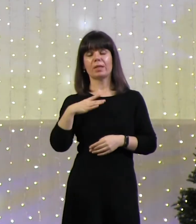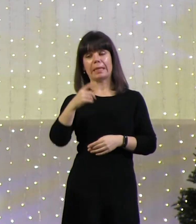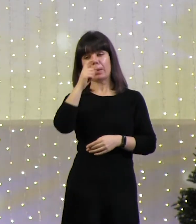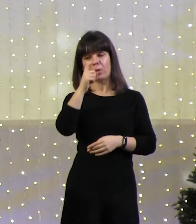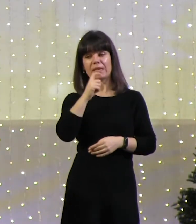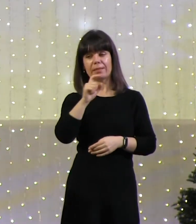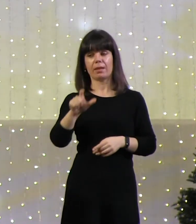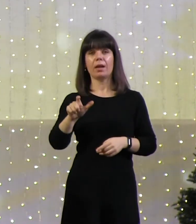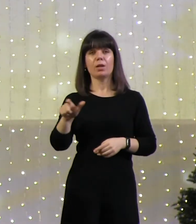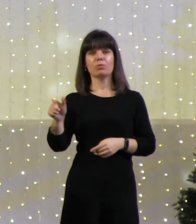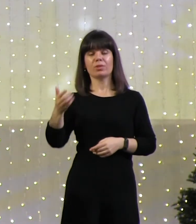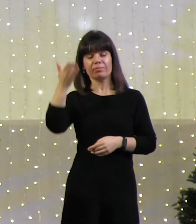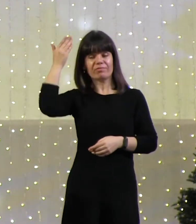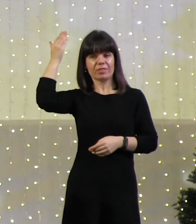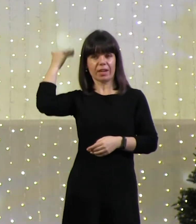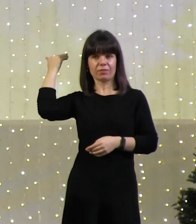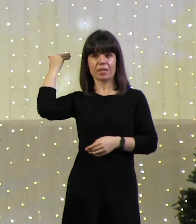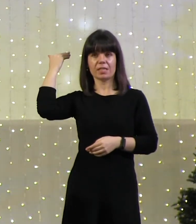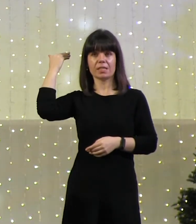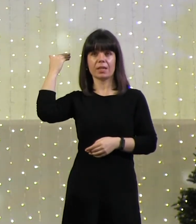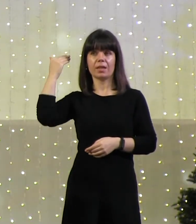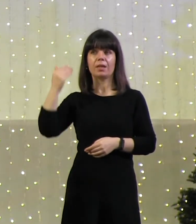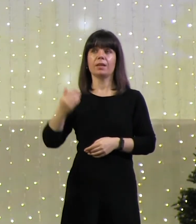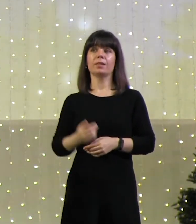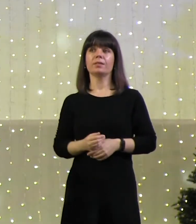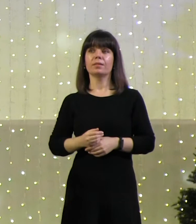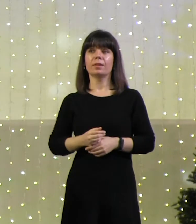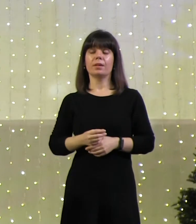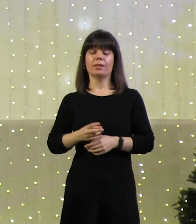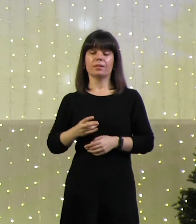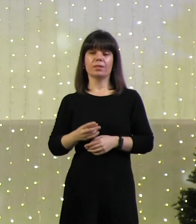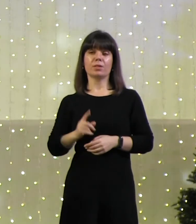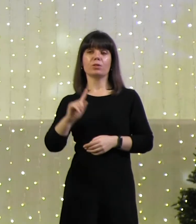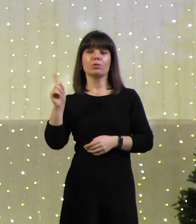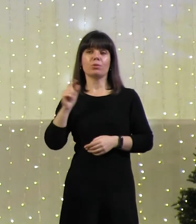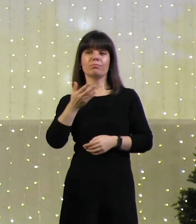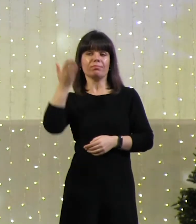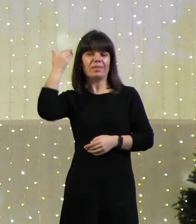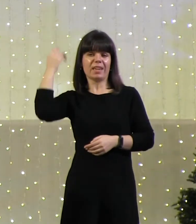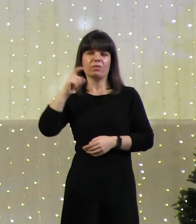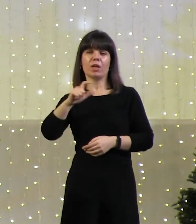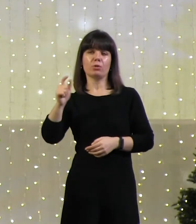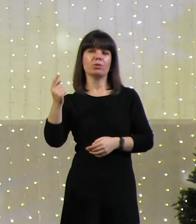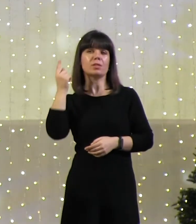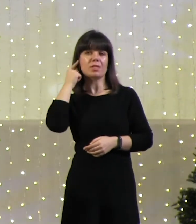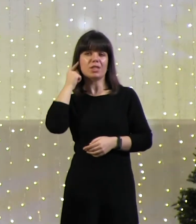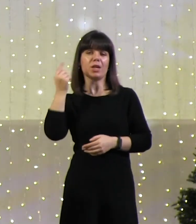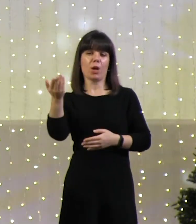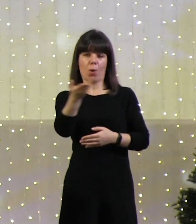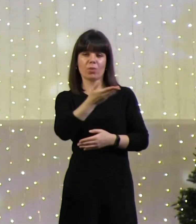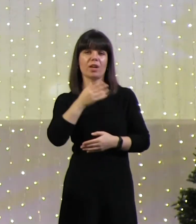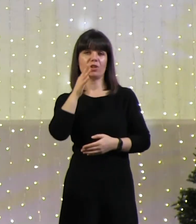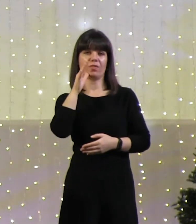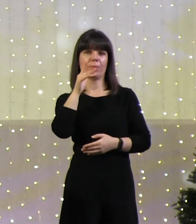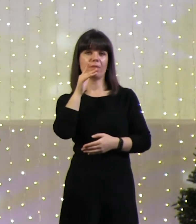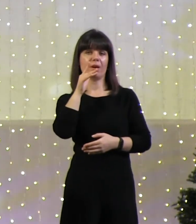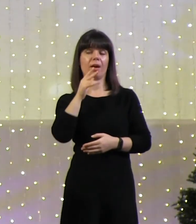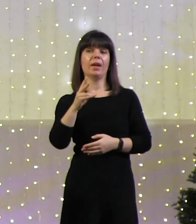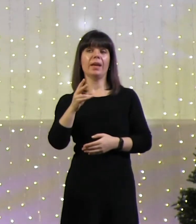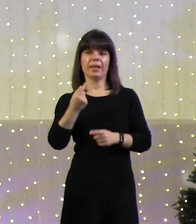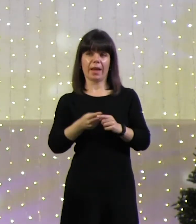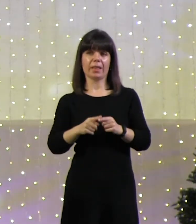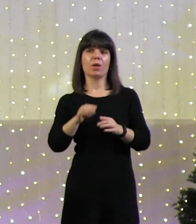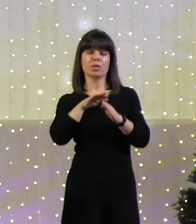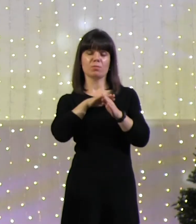древности, они слышали о наших временах, и мы это понимаем, а они это не понимали, но это исполнится.